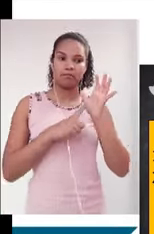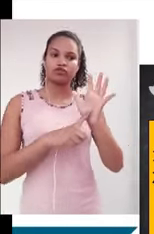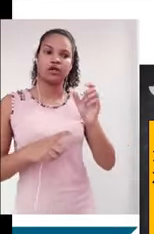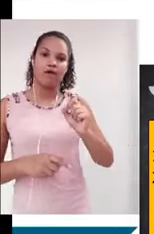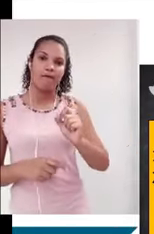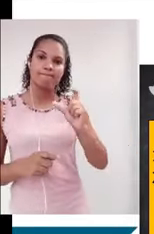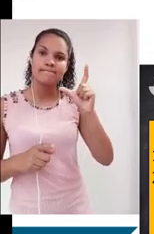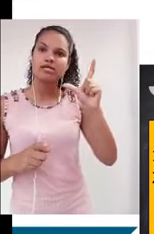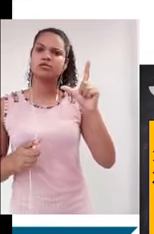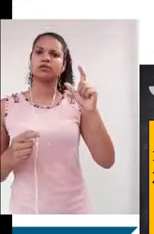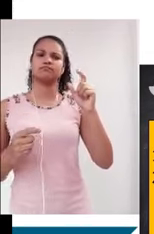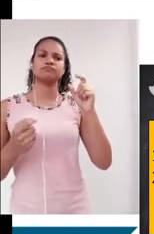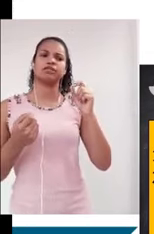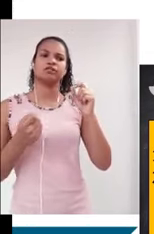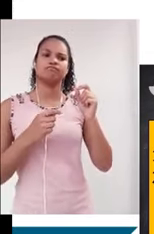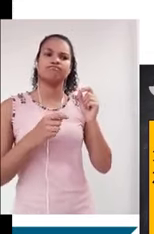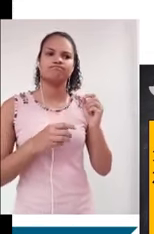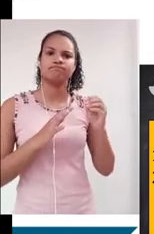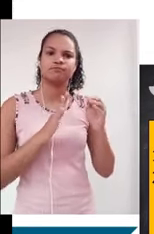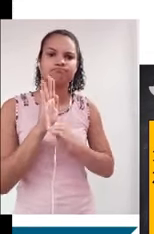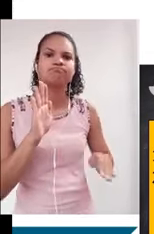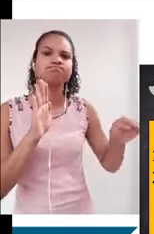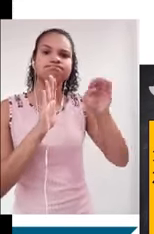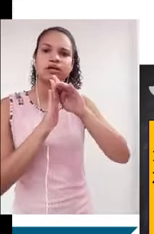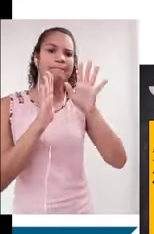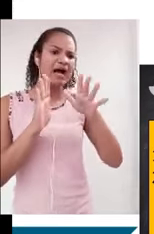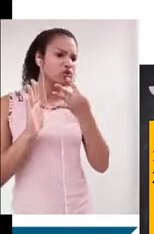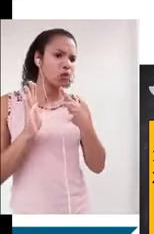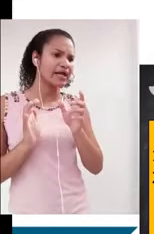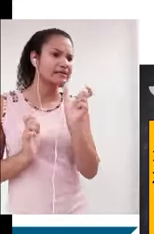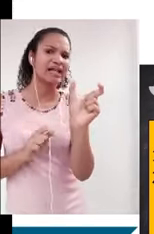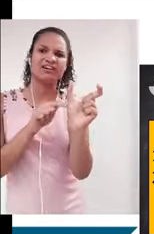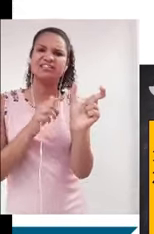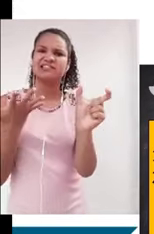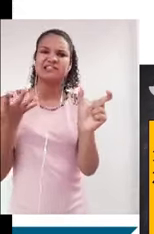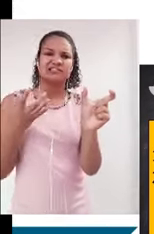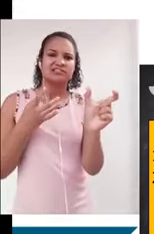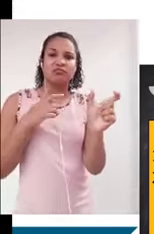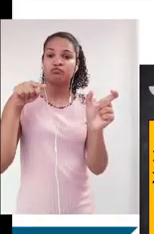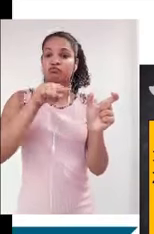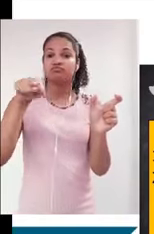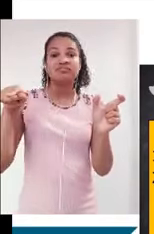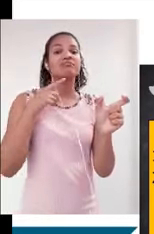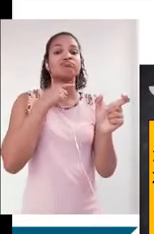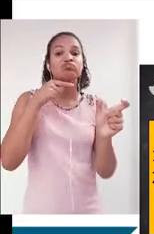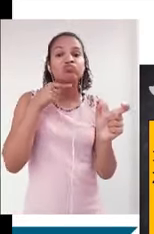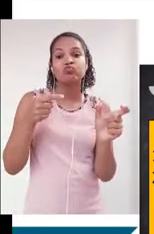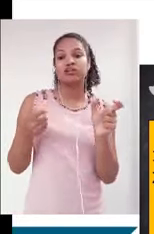aumento, pior, agravamento. Mas se você não souber o que é recrudescimento, é provável que você fique um pouco perdido diante dessa frase